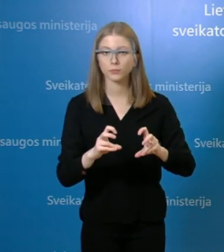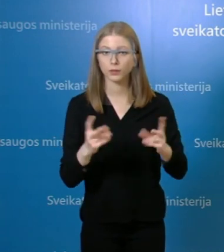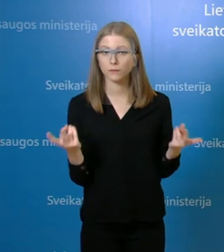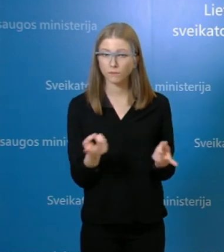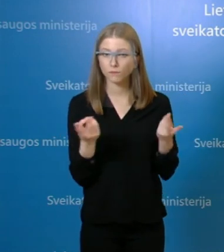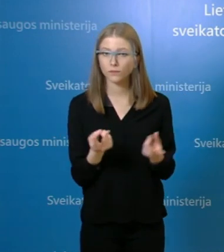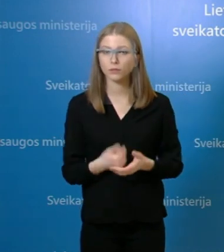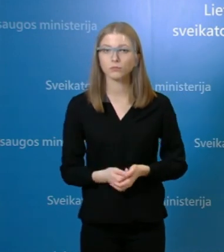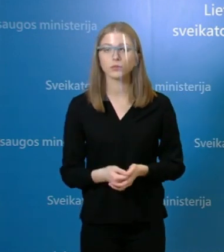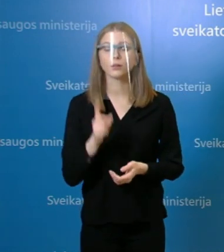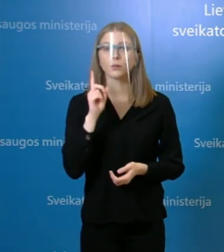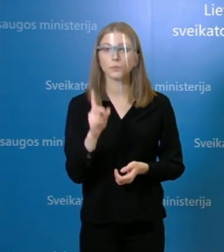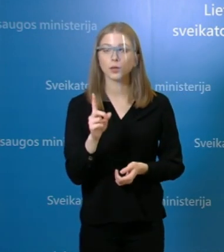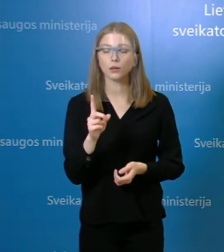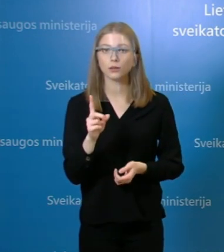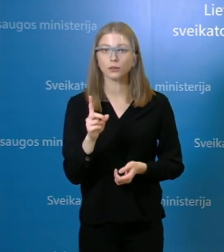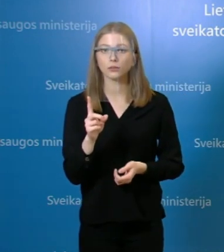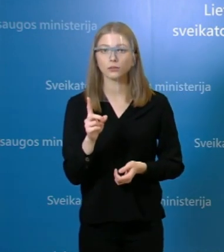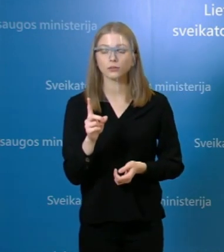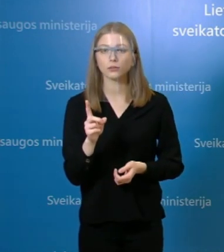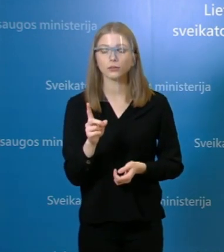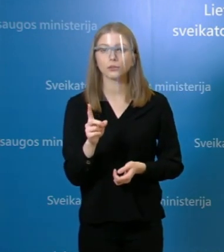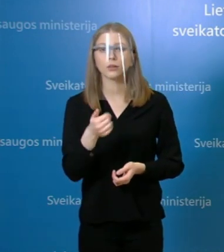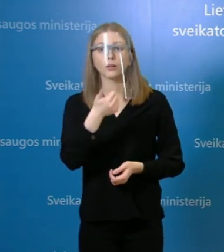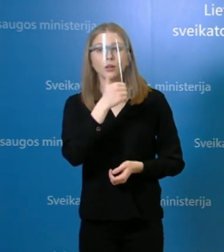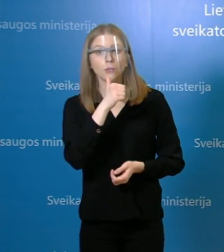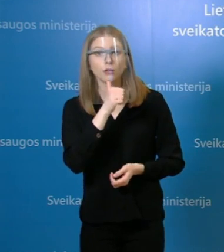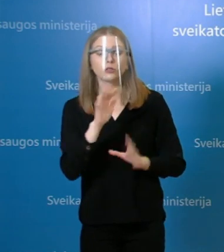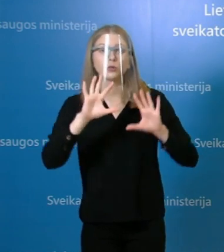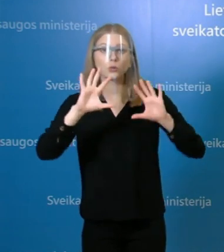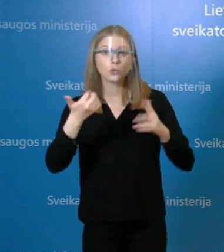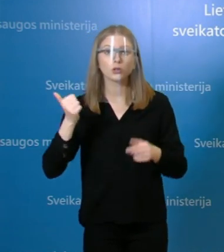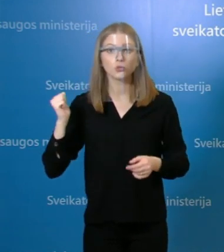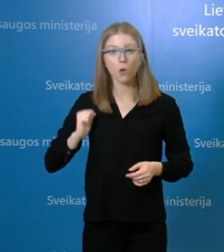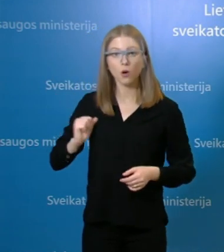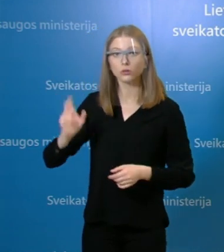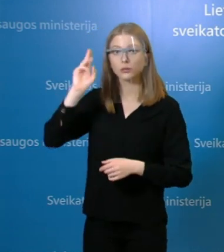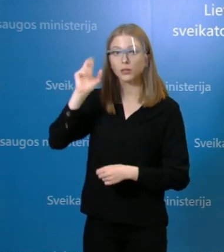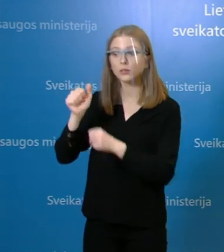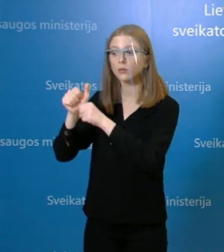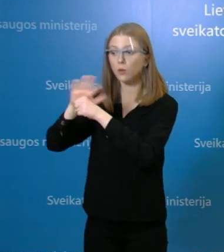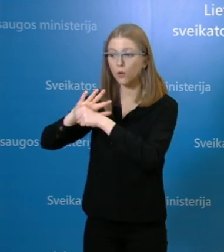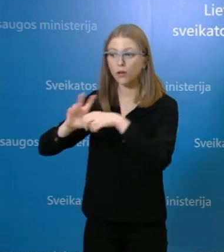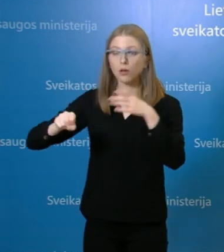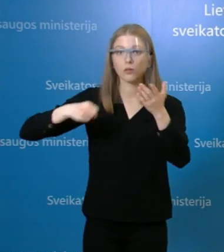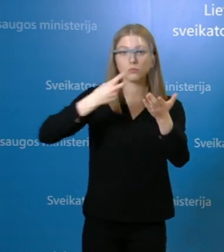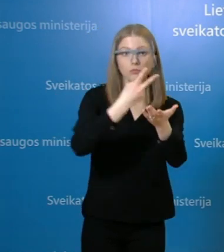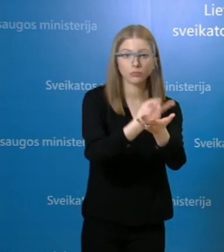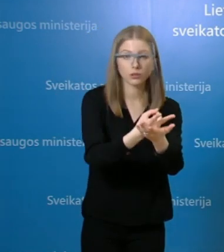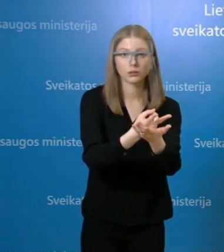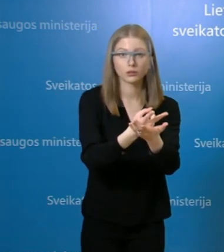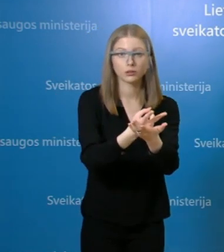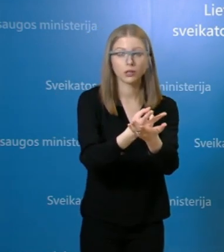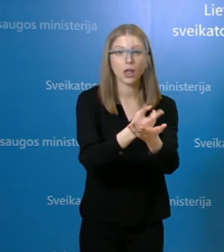manau, kad yra pakankam aišku, kad net jeigu ir yra ligonis, kuriam vis dėlto buvo prieš tai nenustatyta liga,